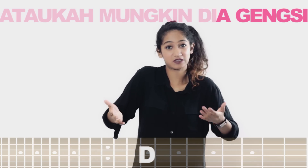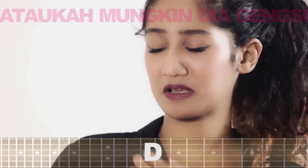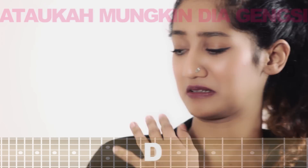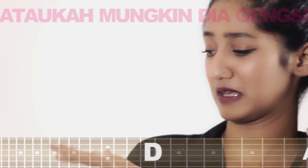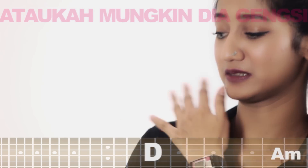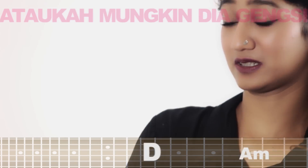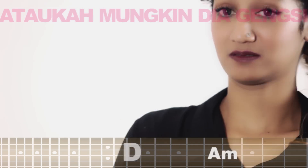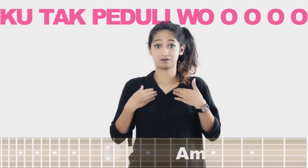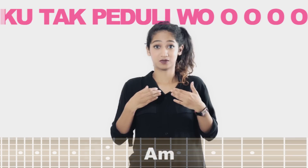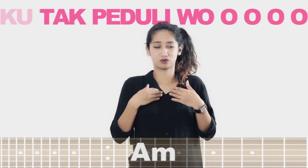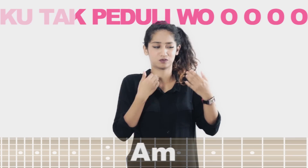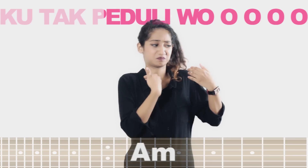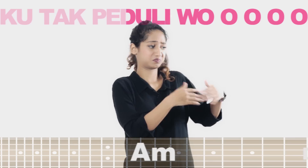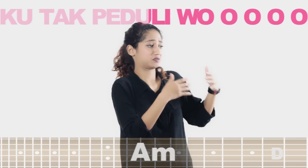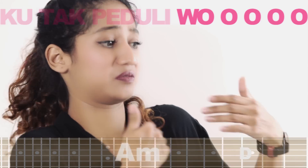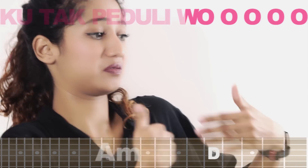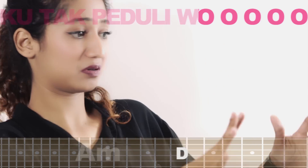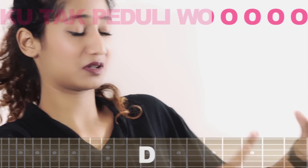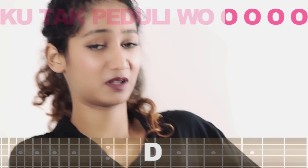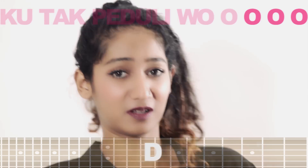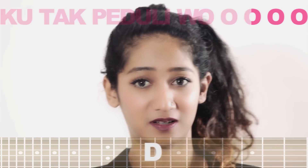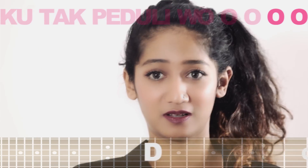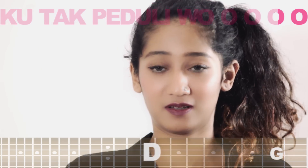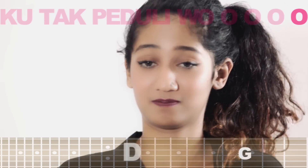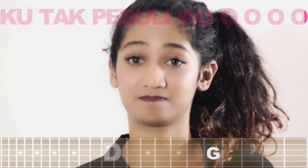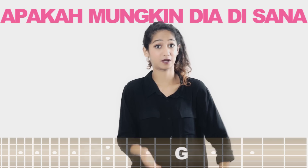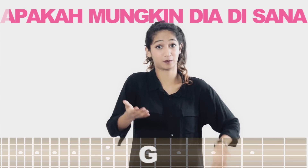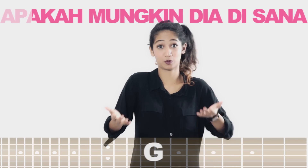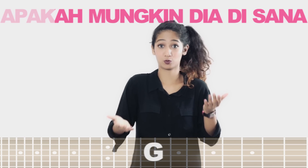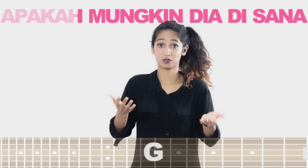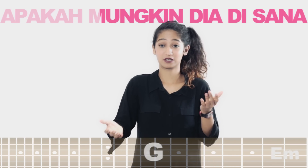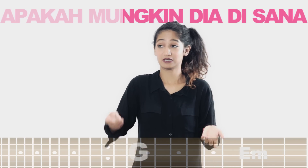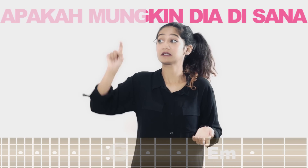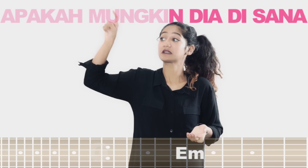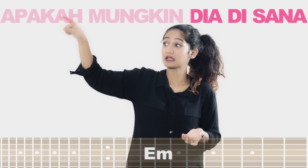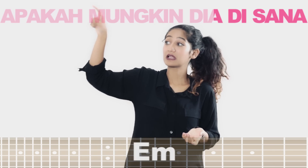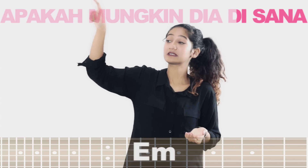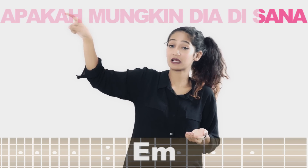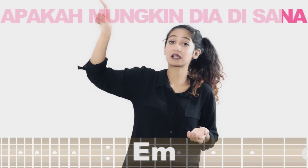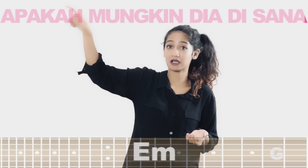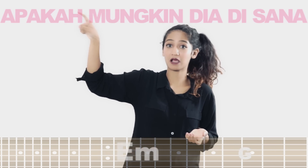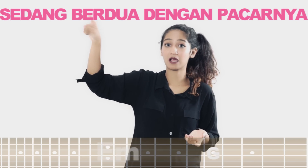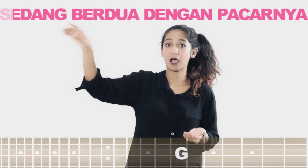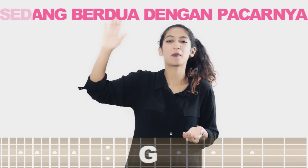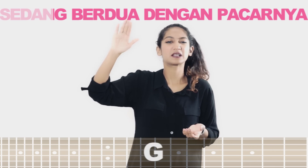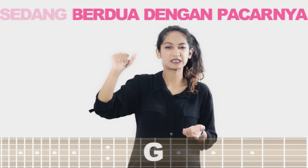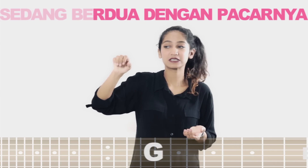Agensi Ku tak peduli Oh Apakah mungkin Dia disana Sedang